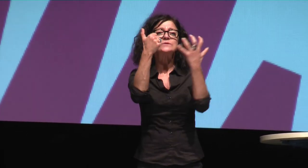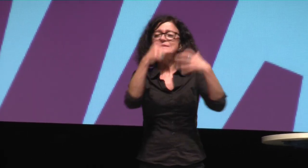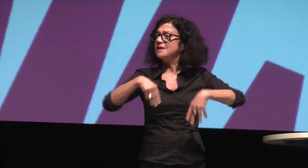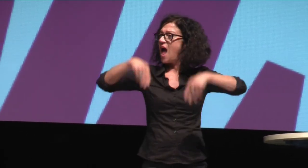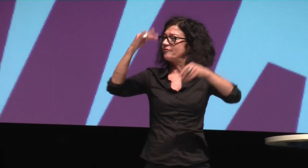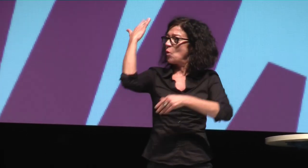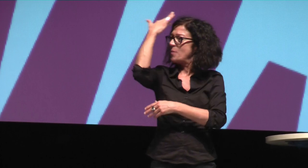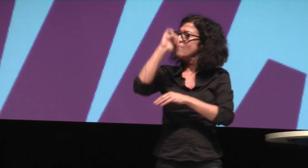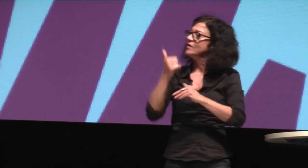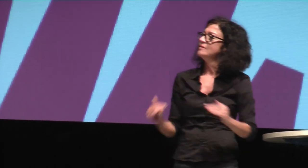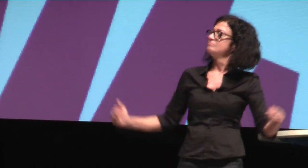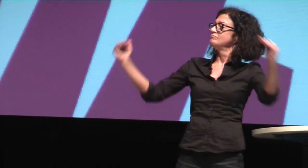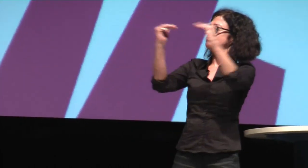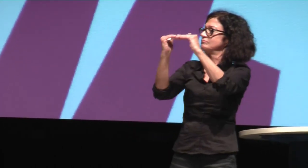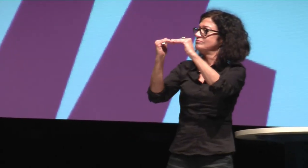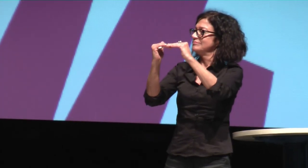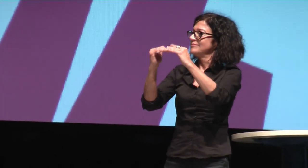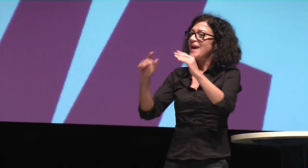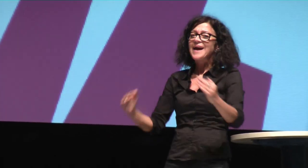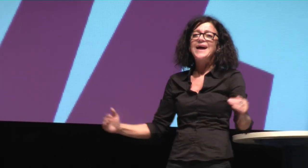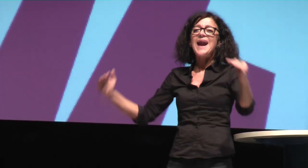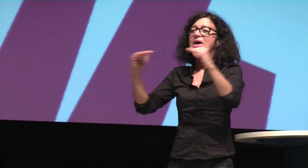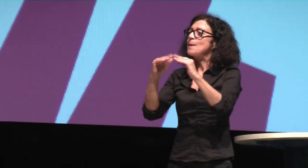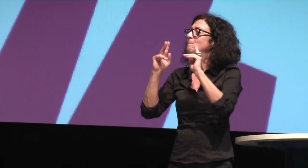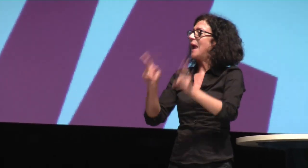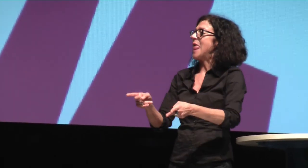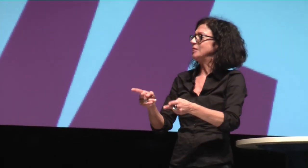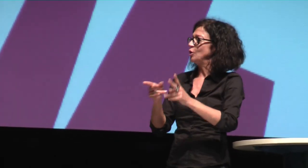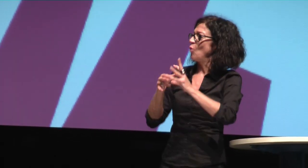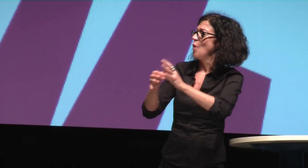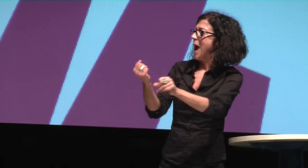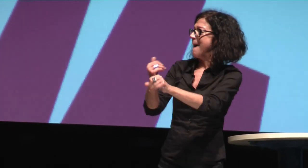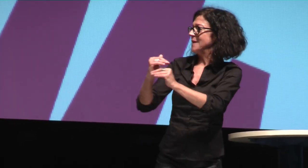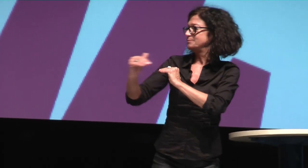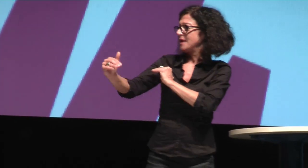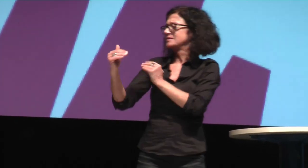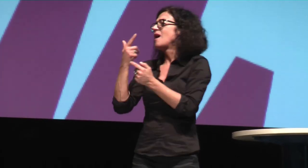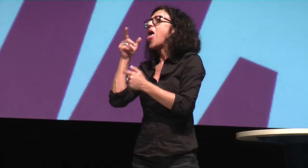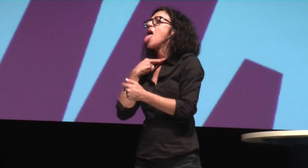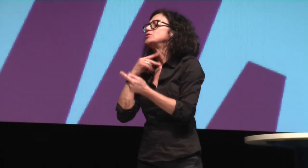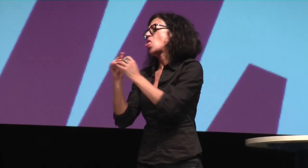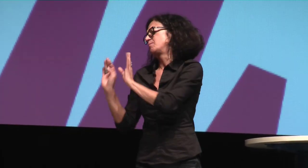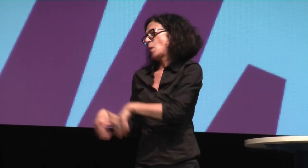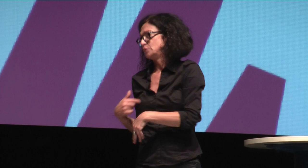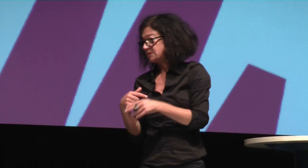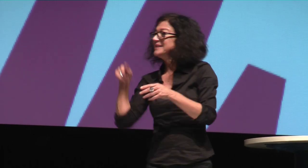Und damals hat schon John F. Kennedy darüber nachgedacht, wie kriegen wir Gleichberechtigung am